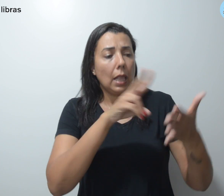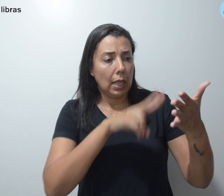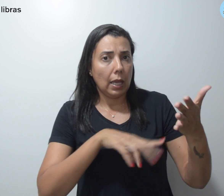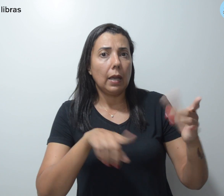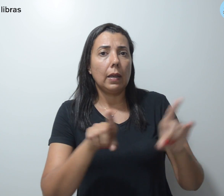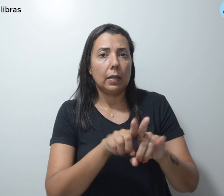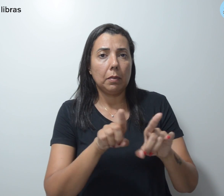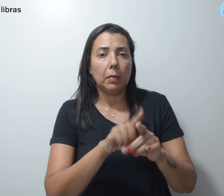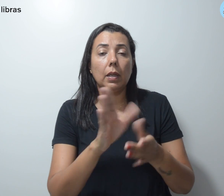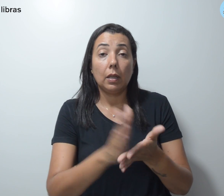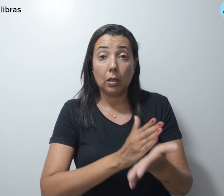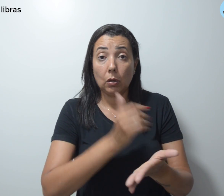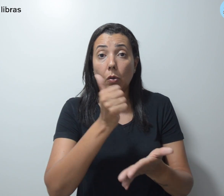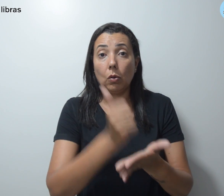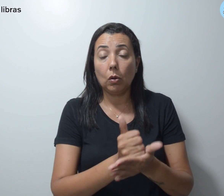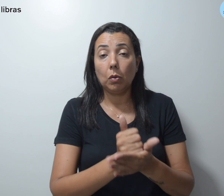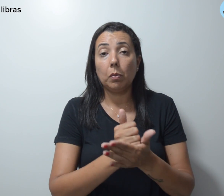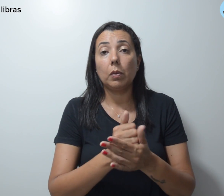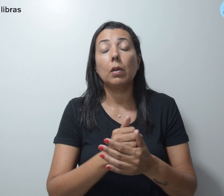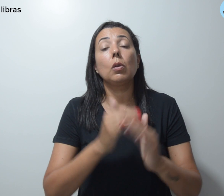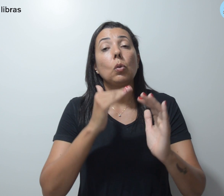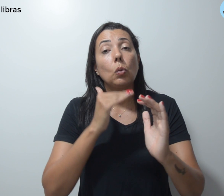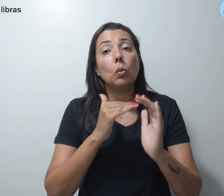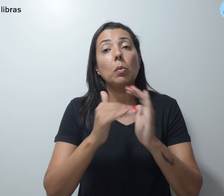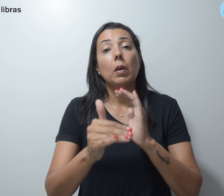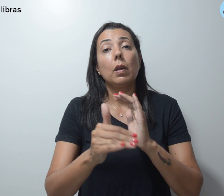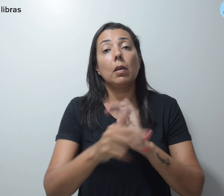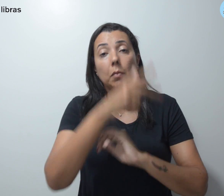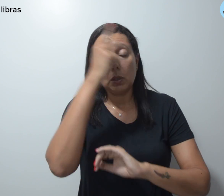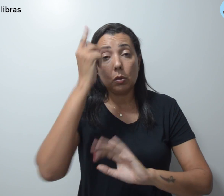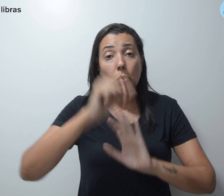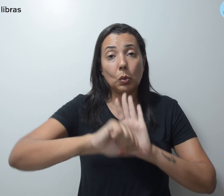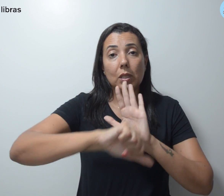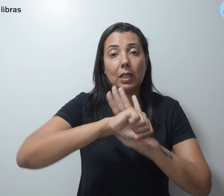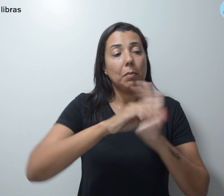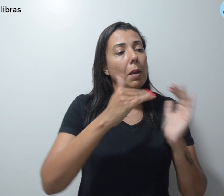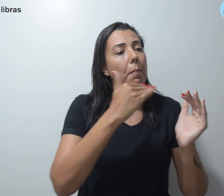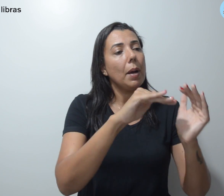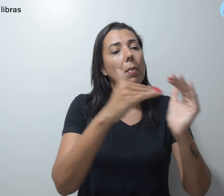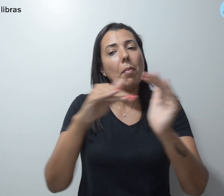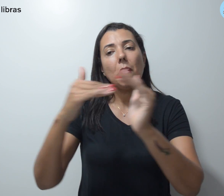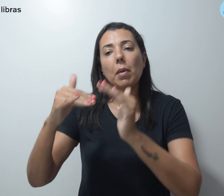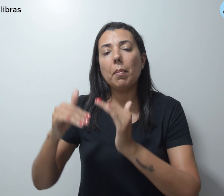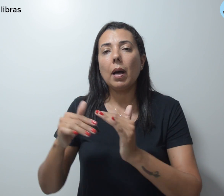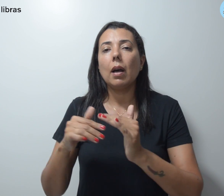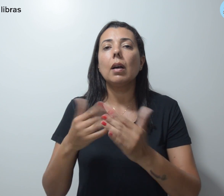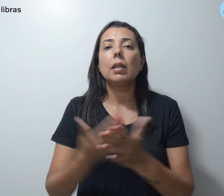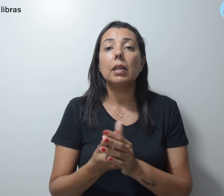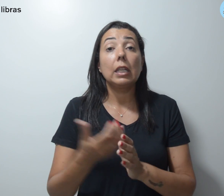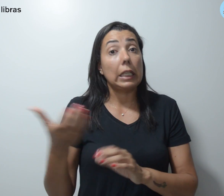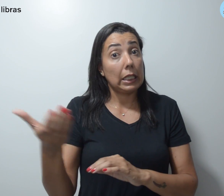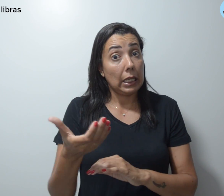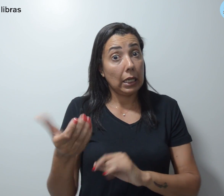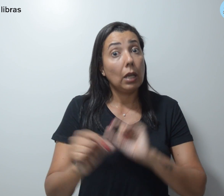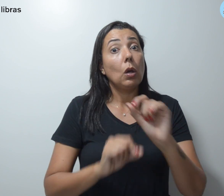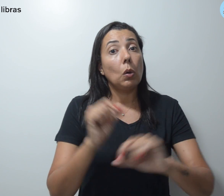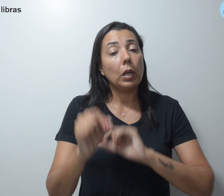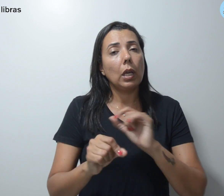Golpes no e-mail. Criminosos enviam mensagens na tentativa de enganar a